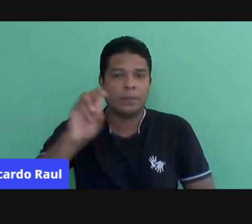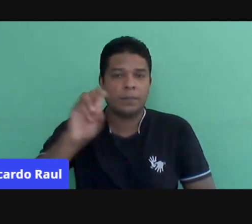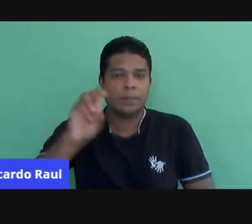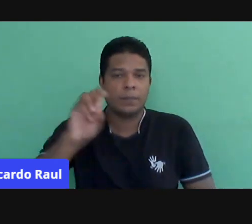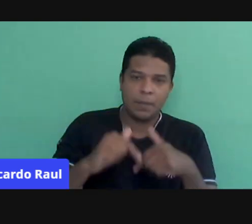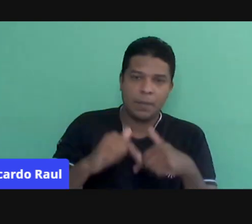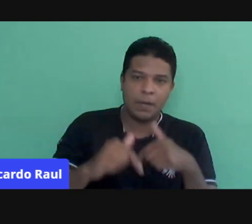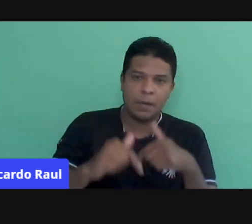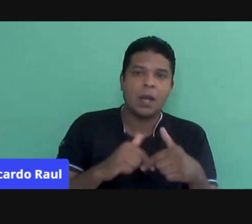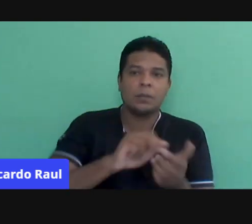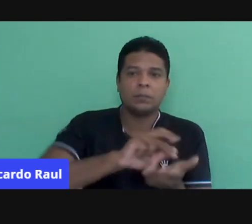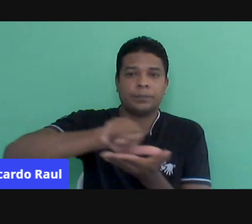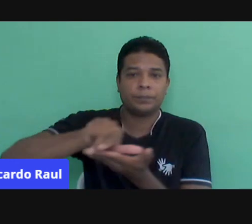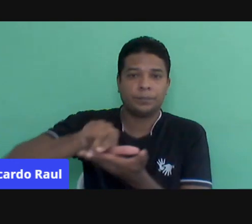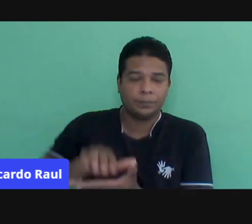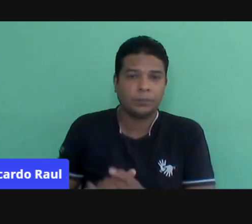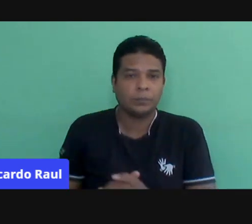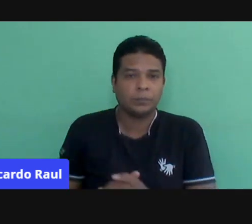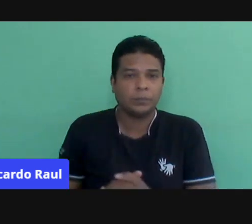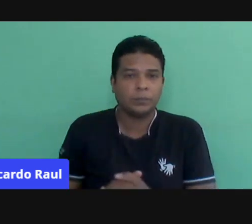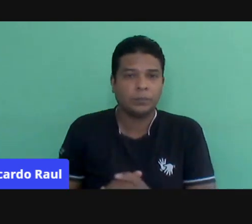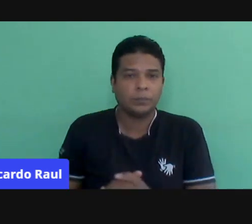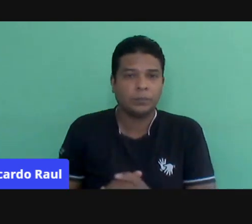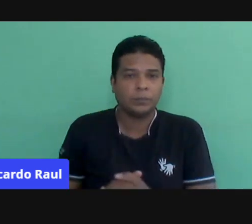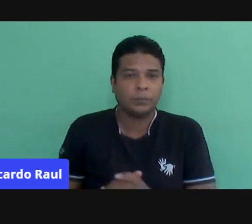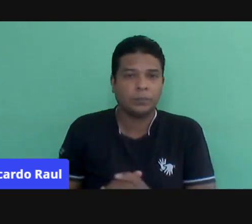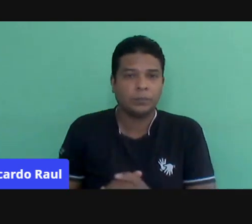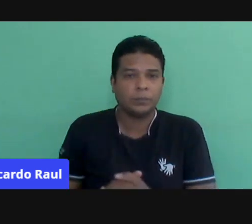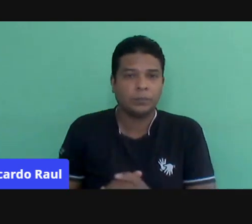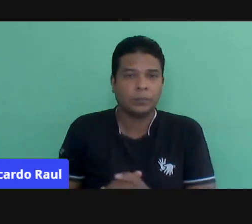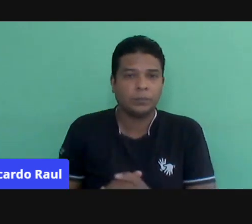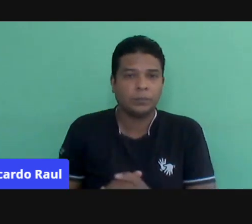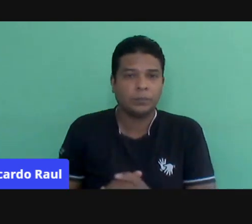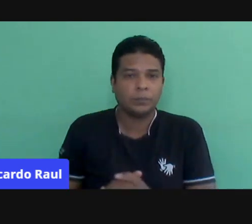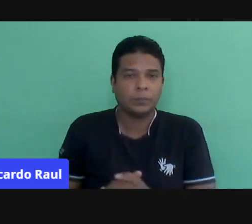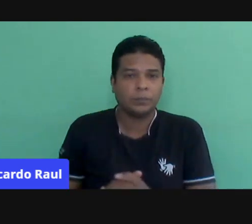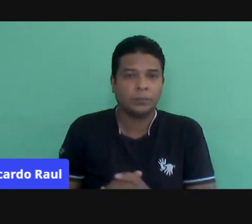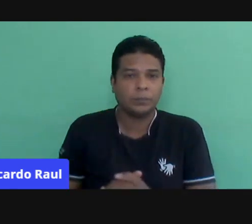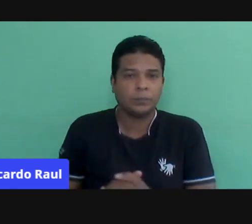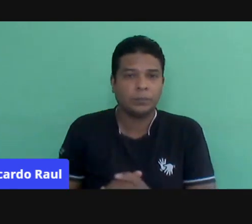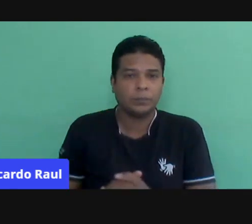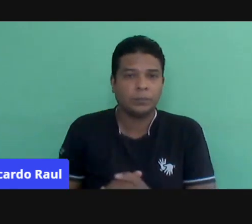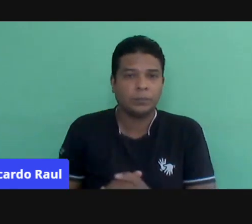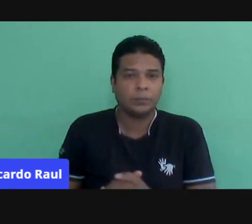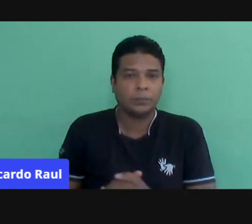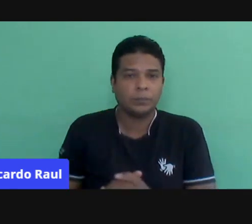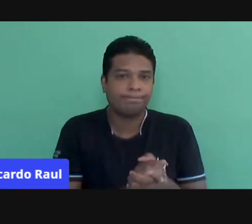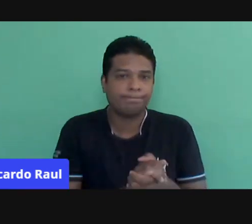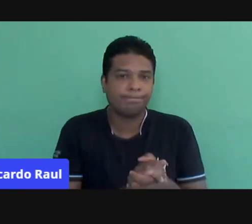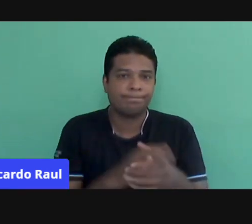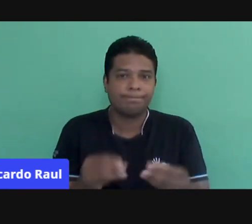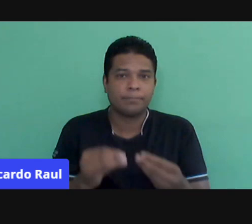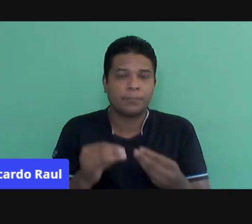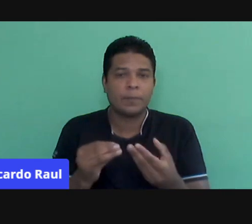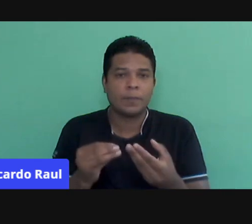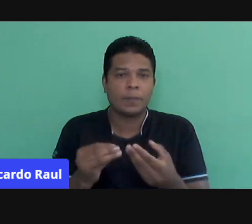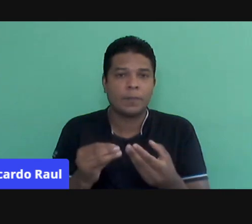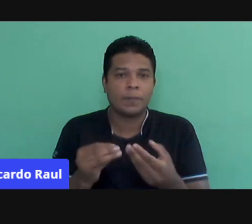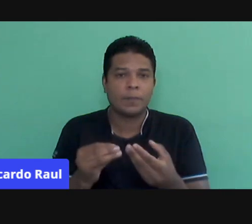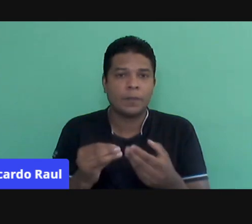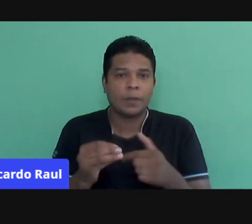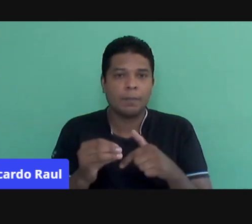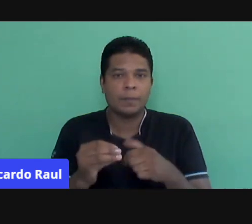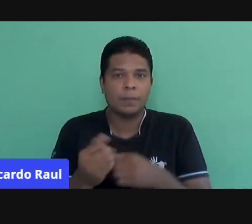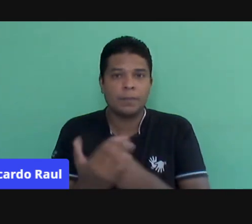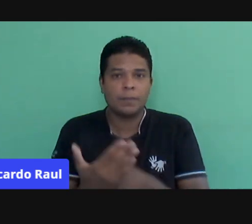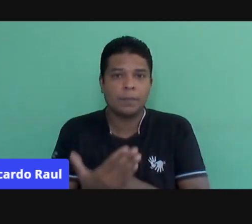Eu preciso também fazer isso, olhar, ler esses materiais, trazer isso para tentar amparar o